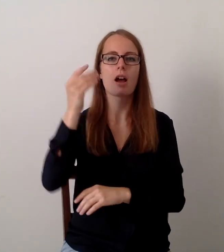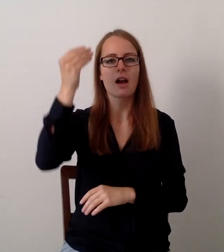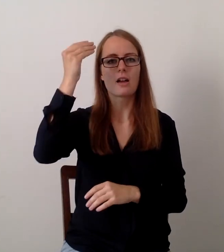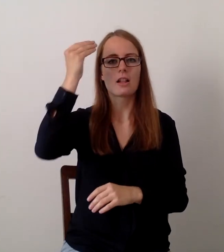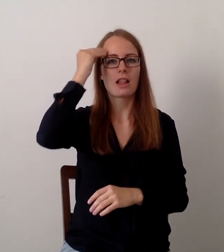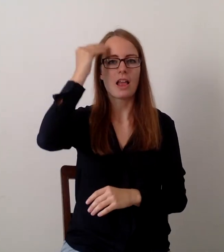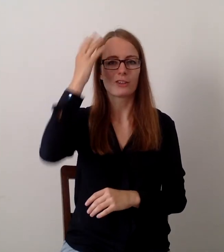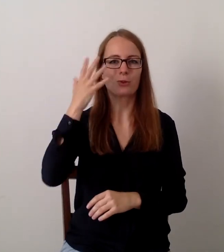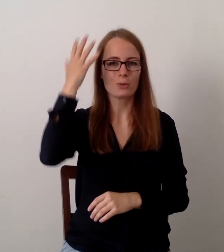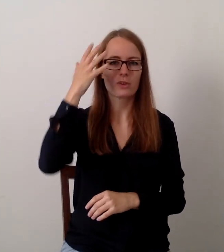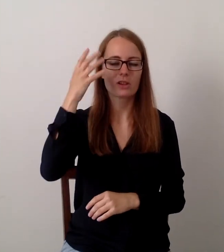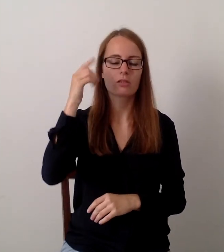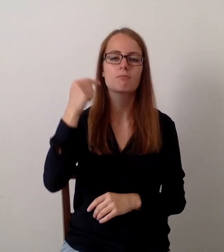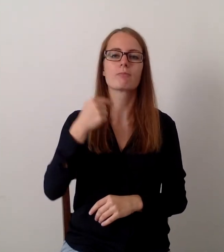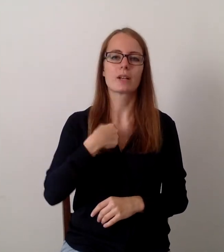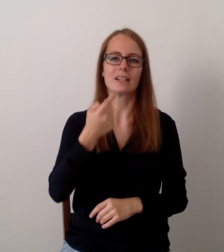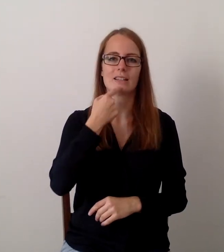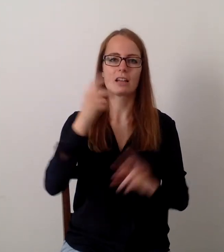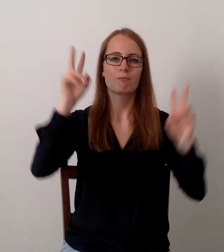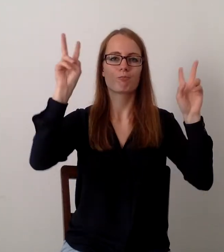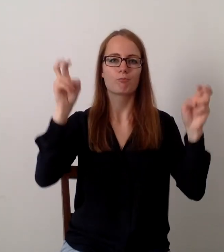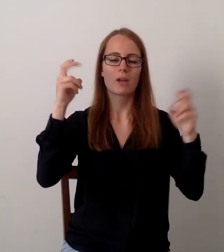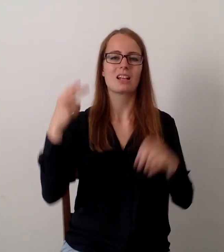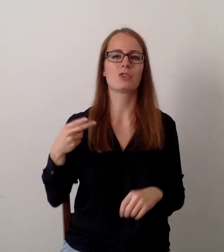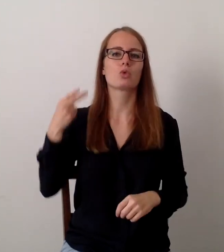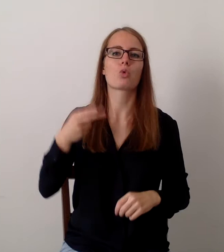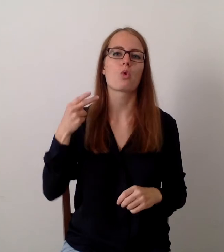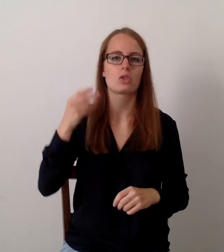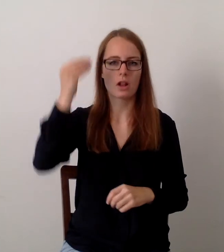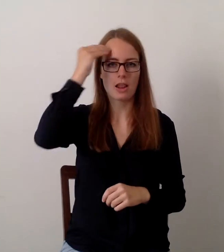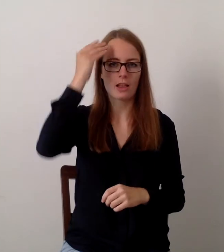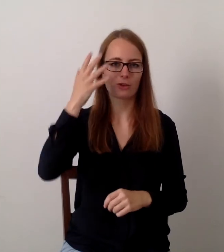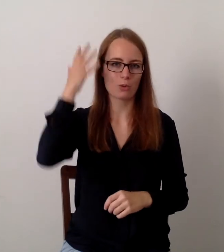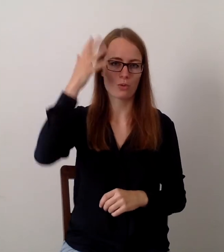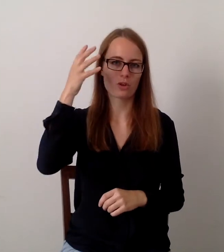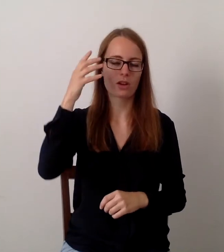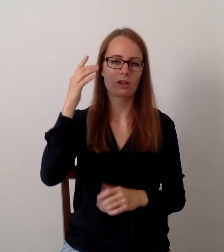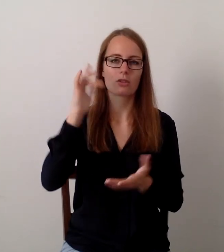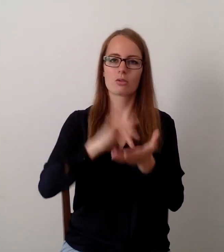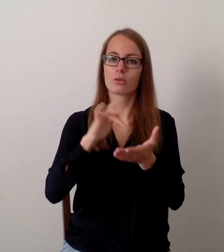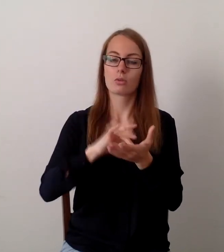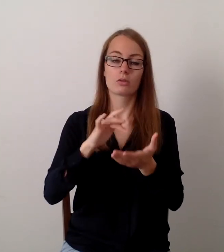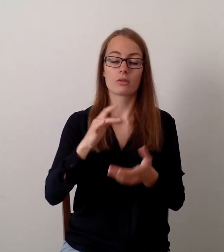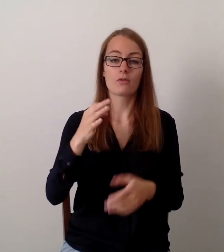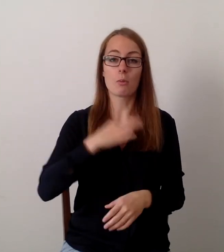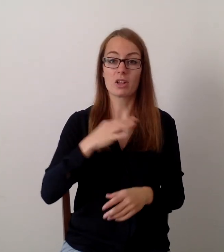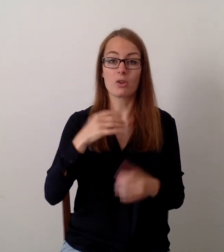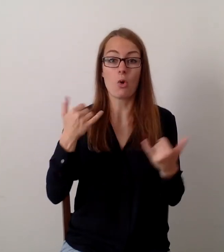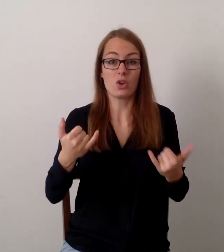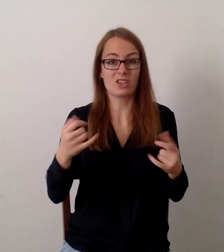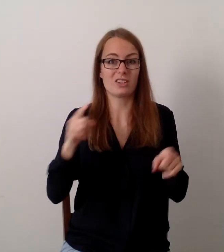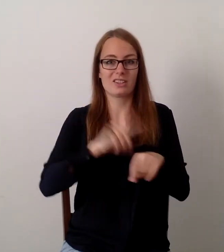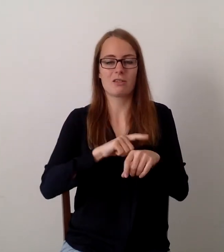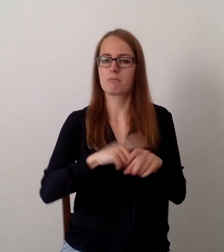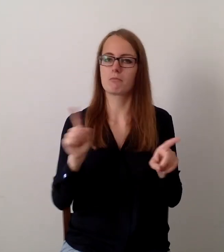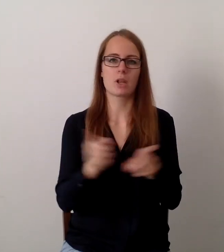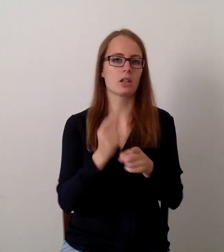so wie andere auch eine Methode haben. Das ist nicht wirklich wahr. Nexodomyship hat zu tun mit der